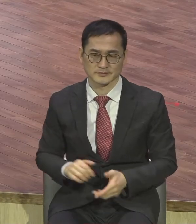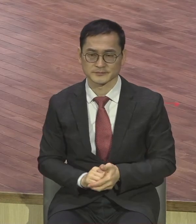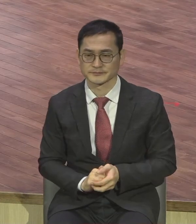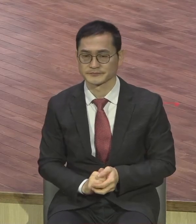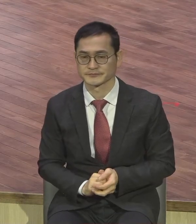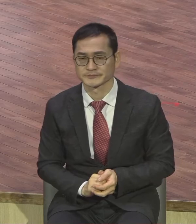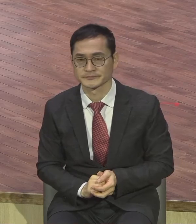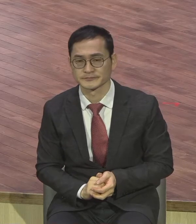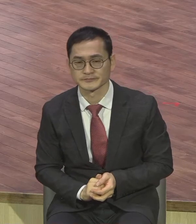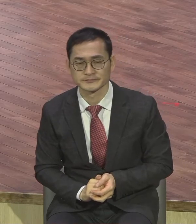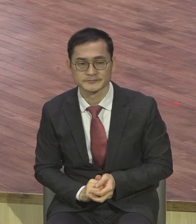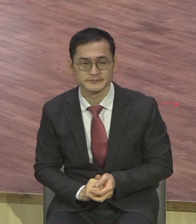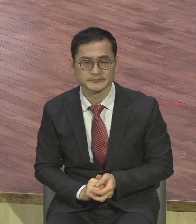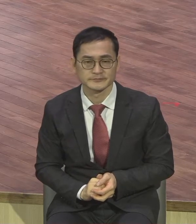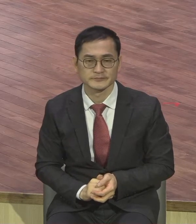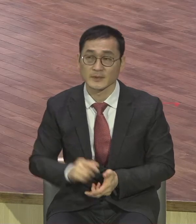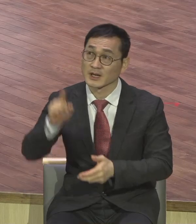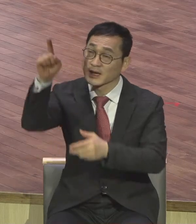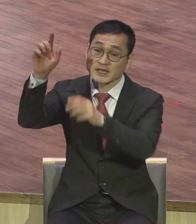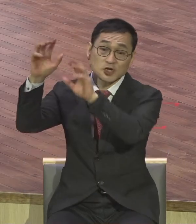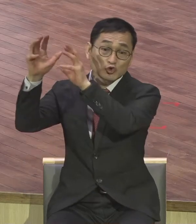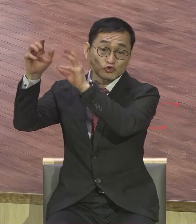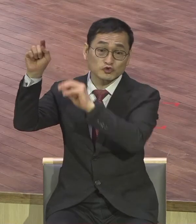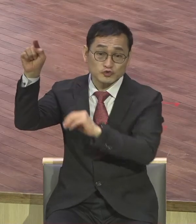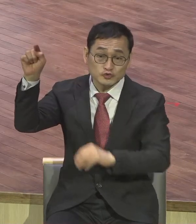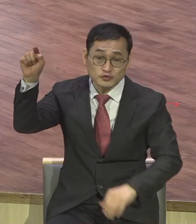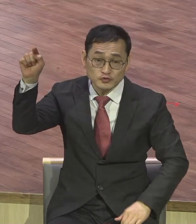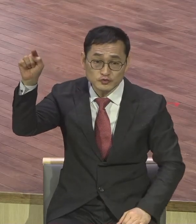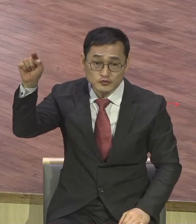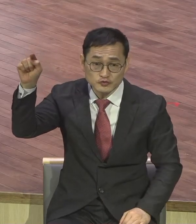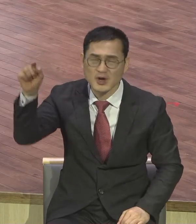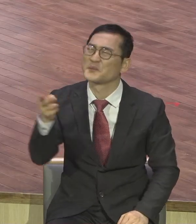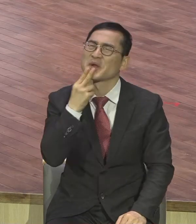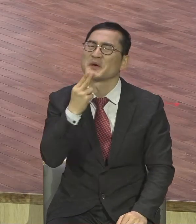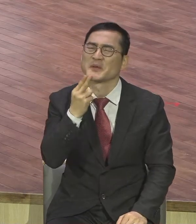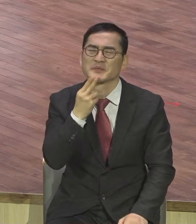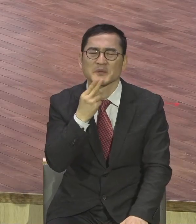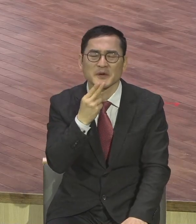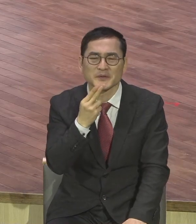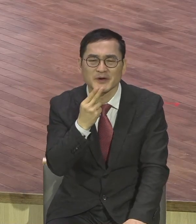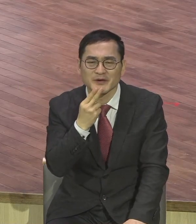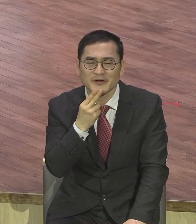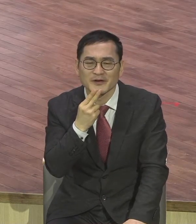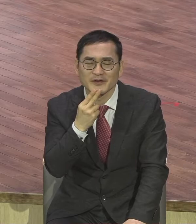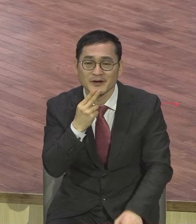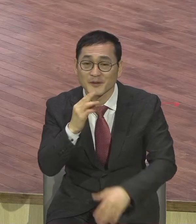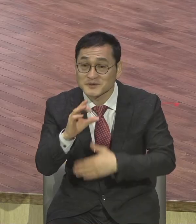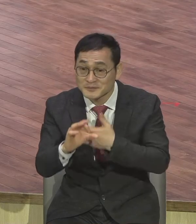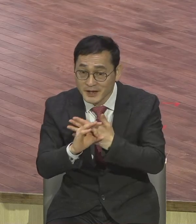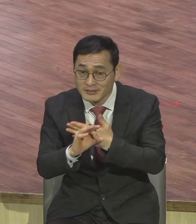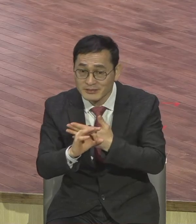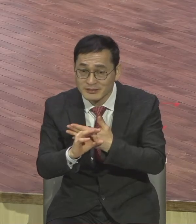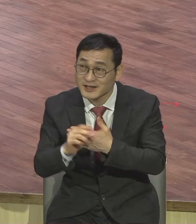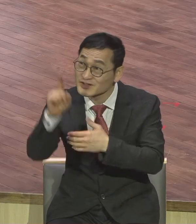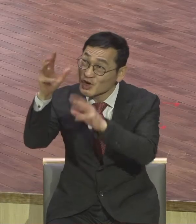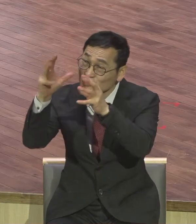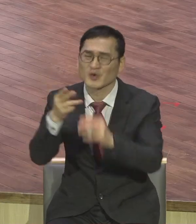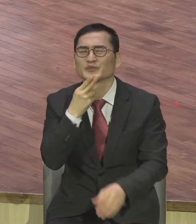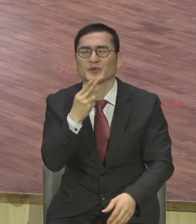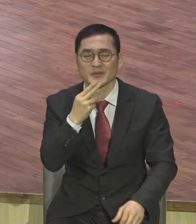사실 천국이라는 곳이 존재하지 않는다라고 하면 천국을 믿지 않는다 하면 신앙생활할 필요가